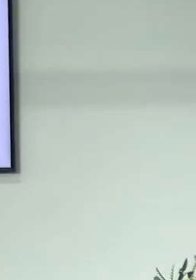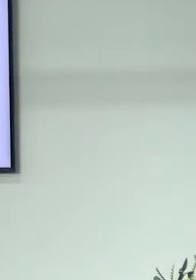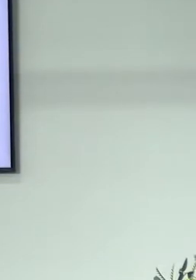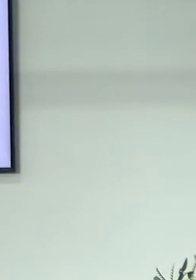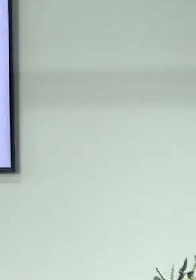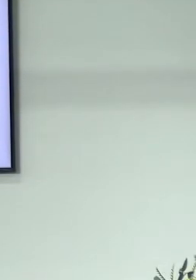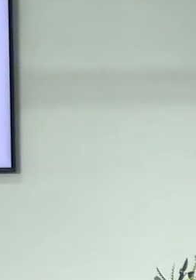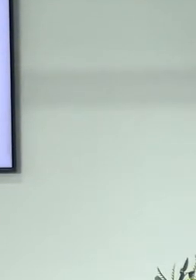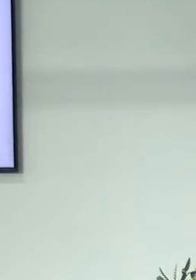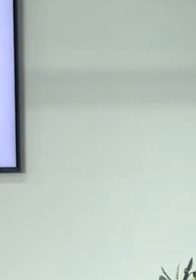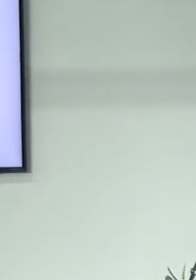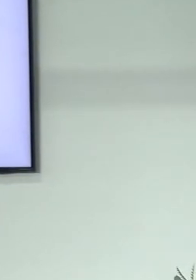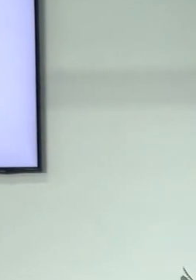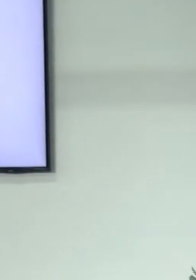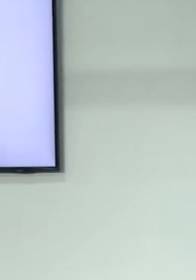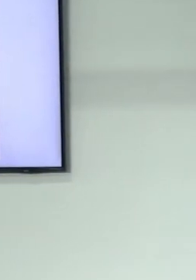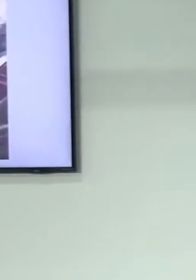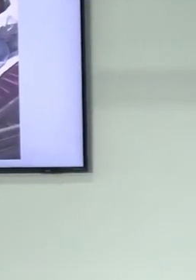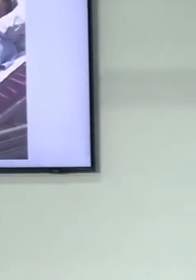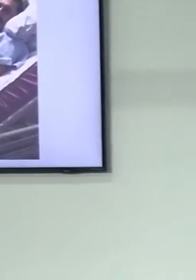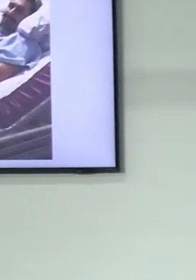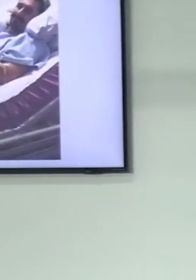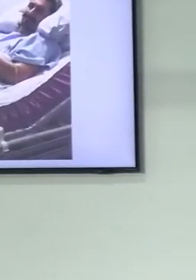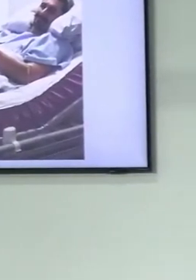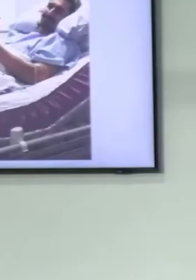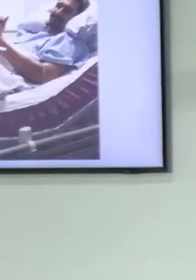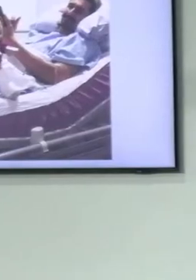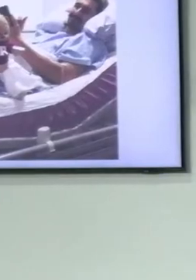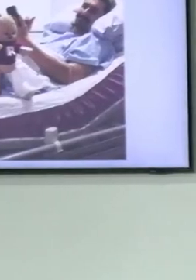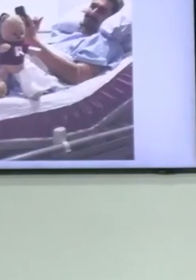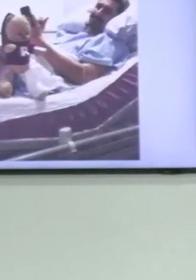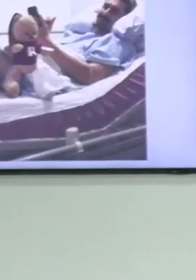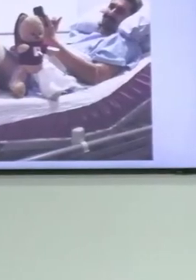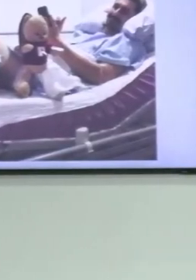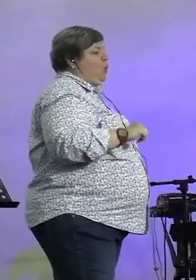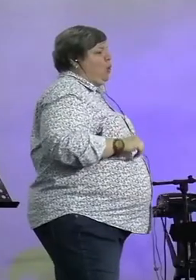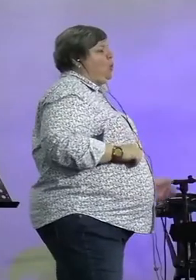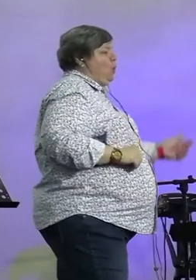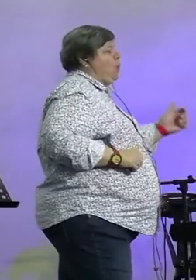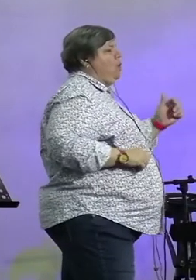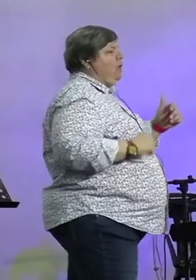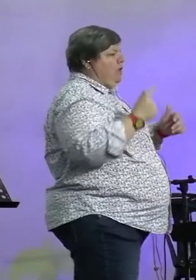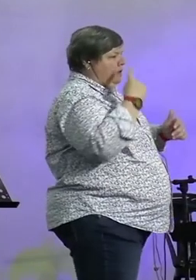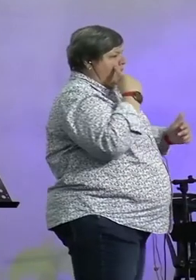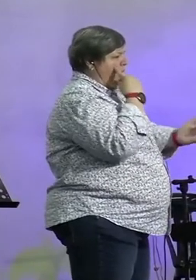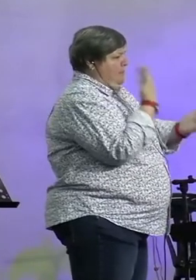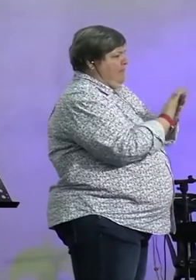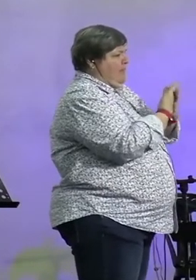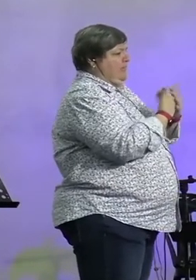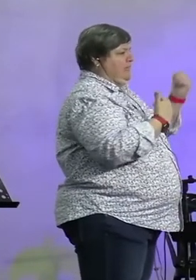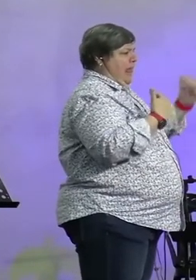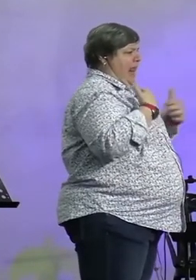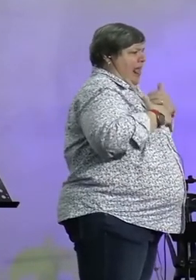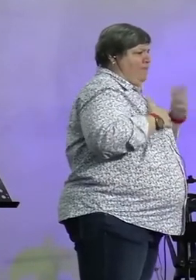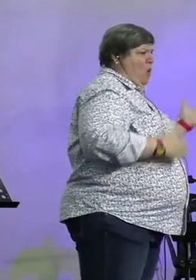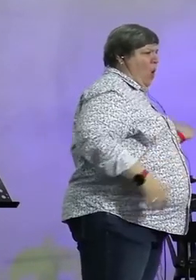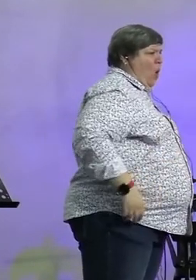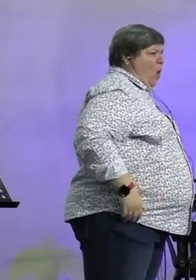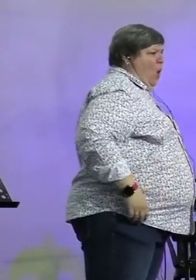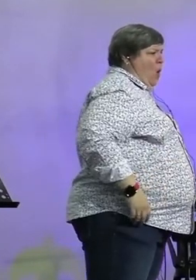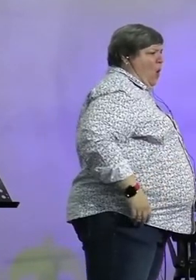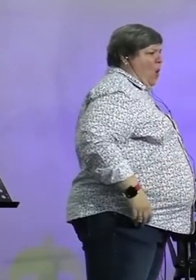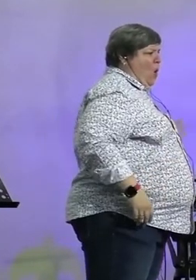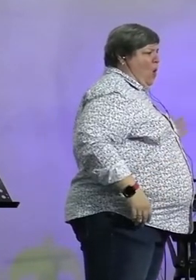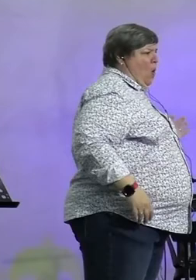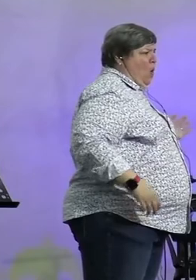Maar, ek praat met ek sê van my Andrew, weet jy wat, die ver dat jy nog lewe, is, a beweis dat die heren jou nog nodig het. Hy het al drie